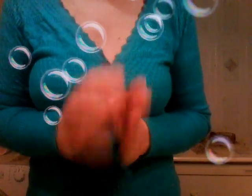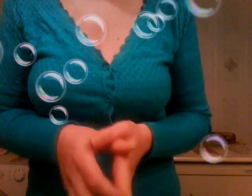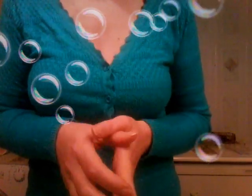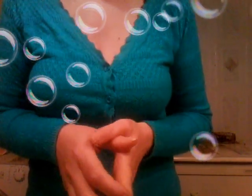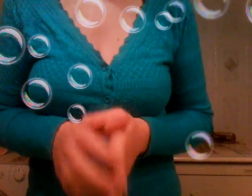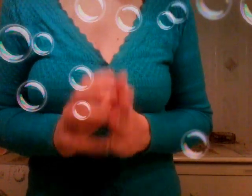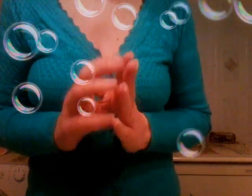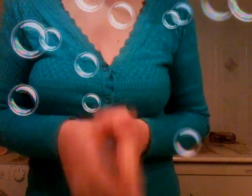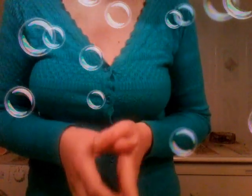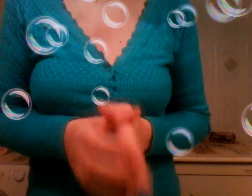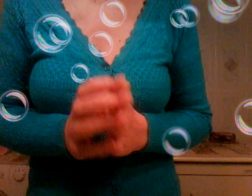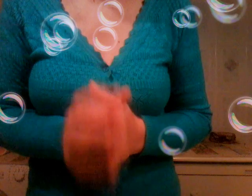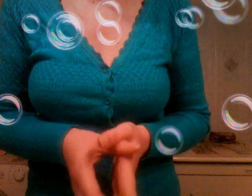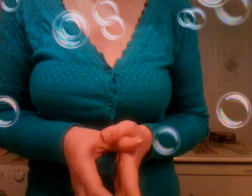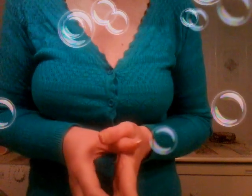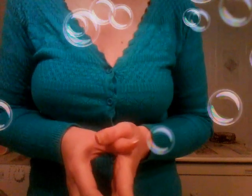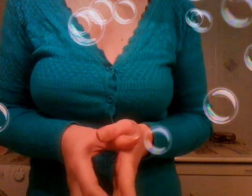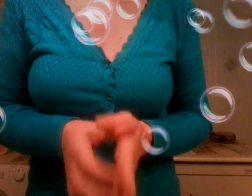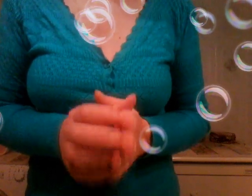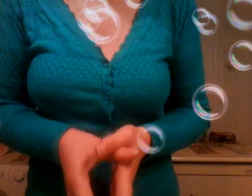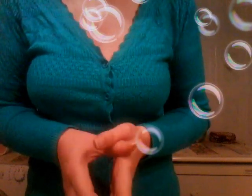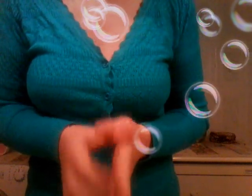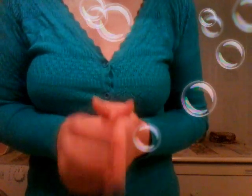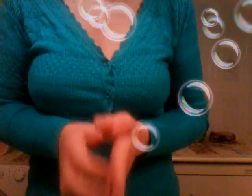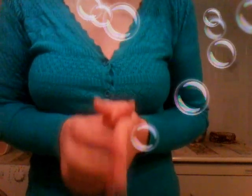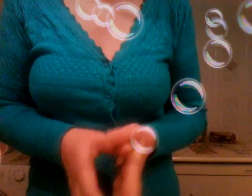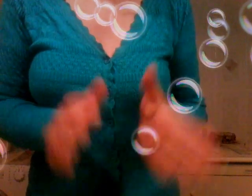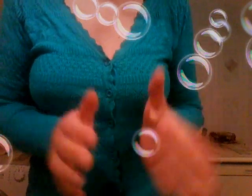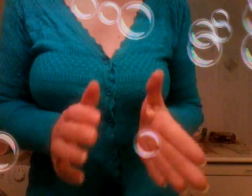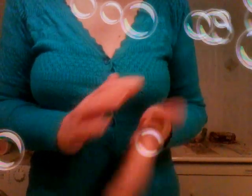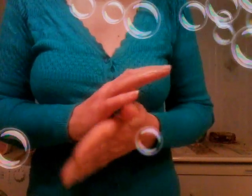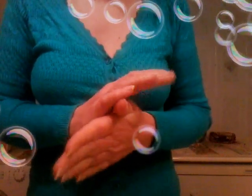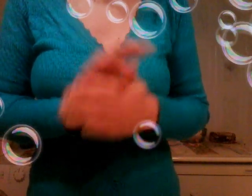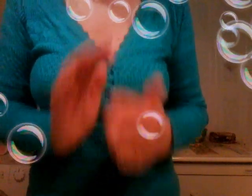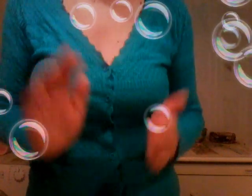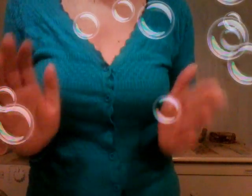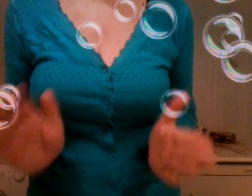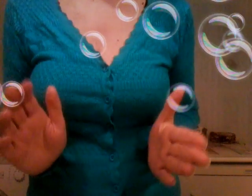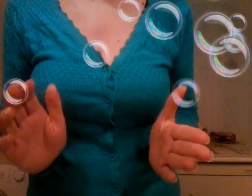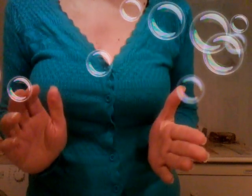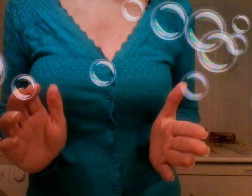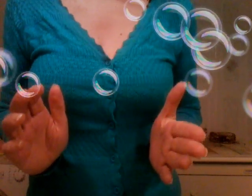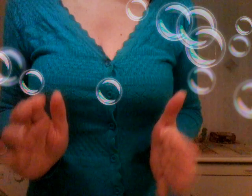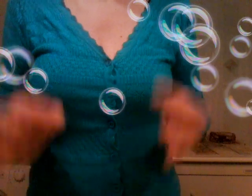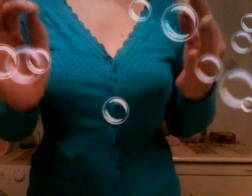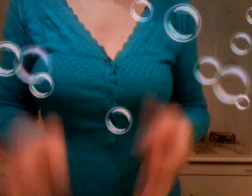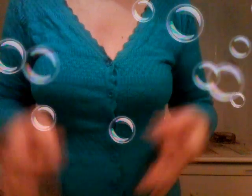gozzovigliare fate quello che volete però cioè io io non cambio idea come non cambio